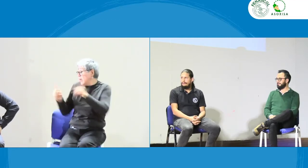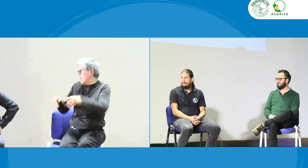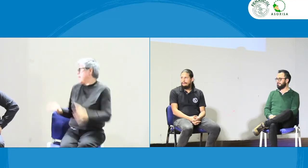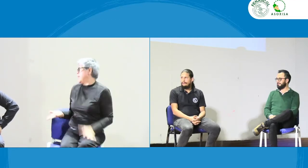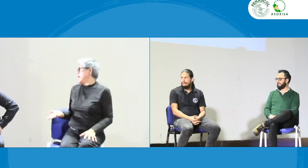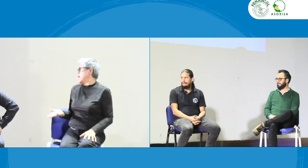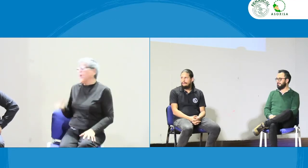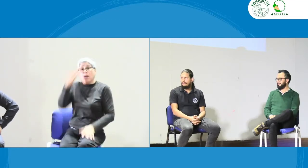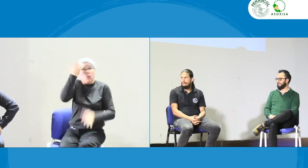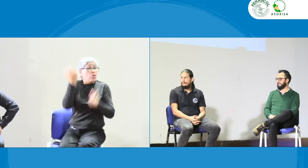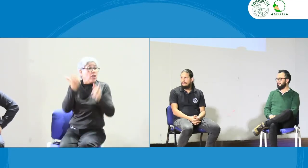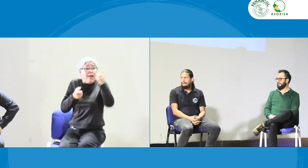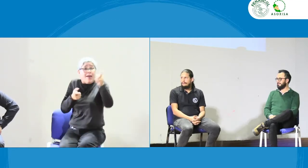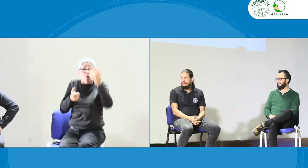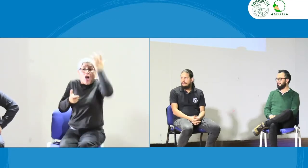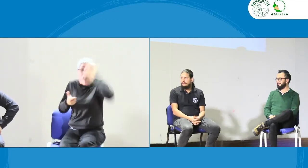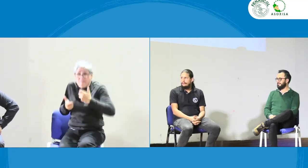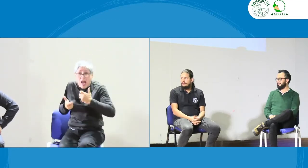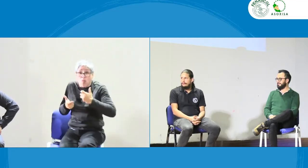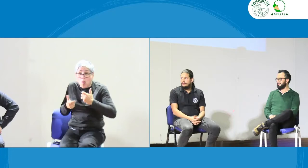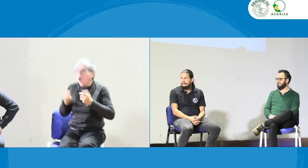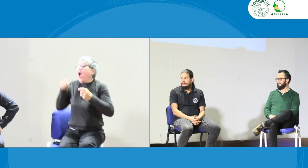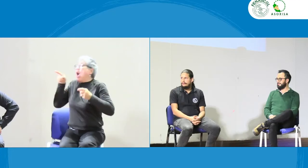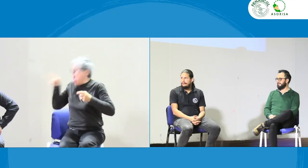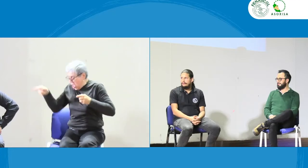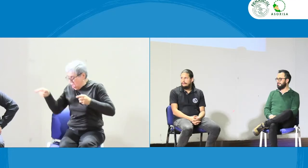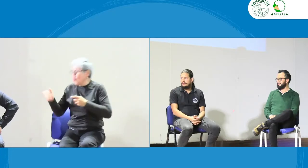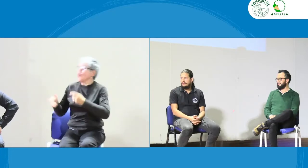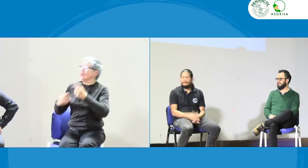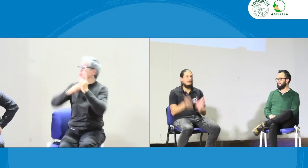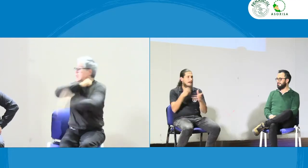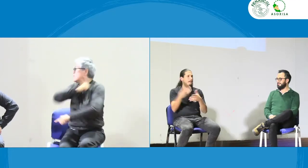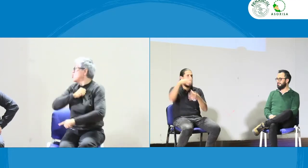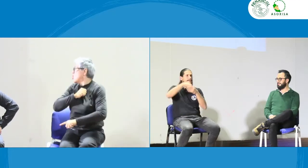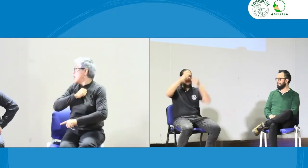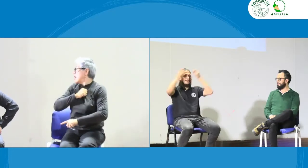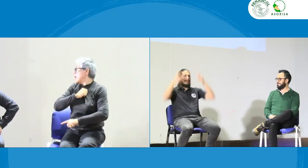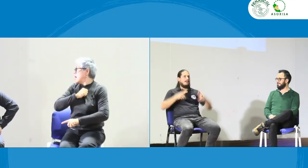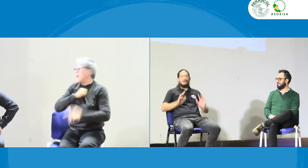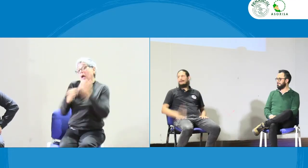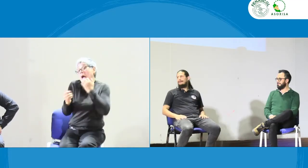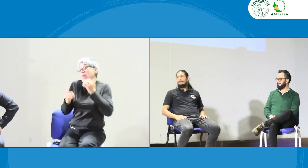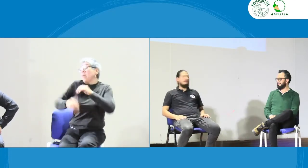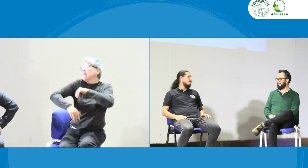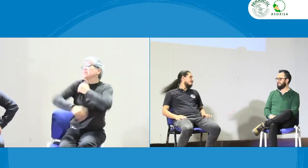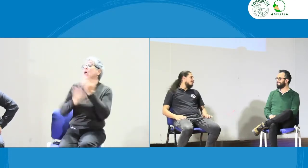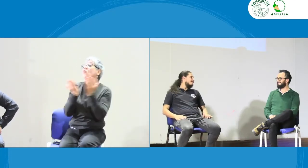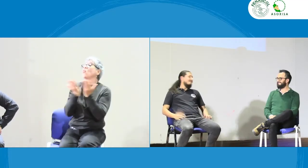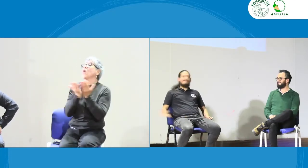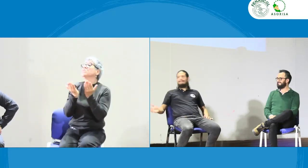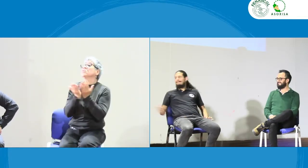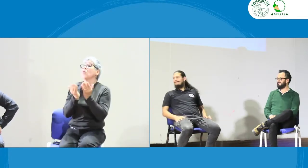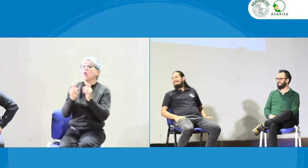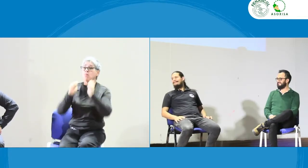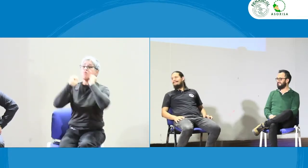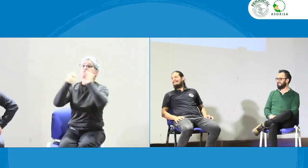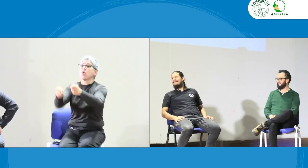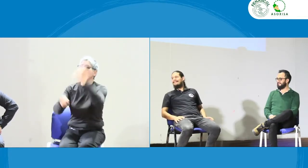que también tienen su responsabilidad que si bien evalúan también puedan sancionar por ejemplo el Ministerio de Educación